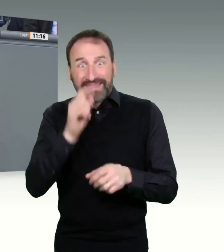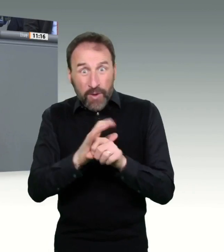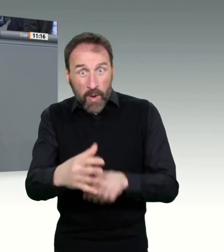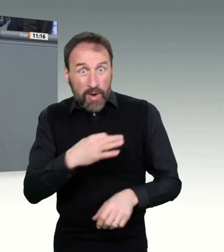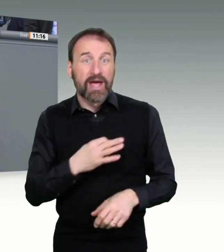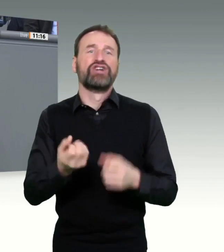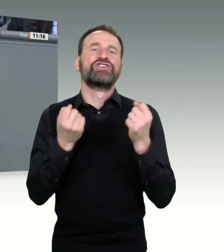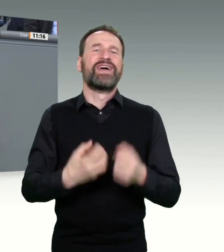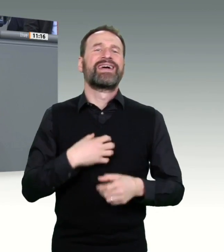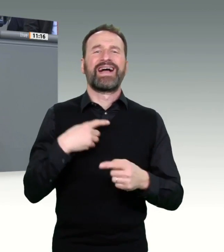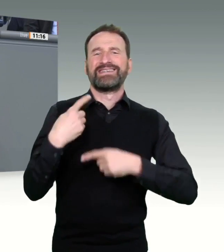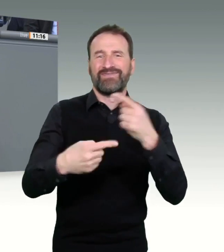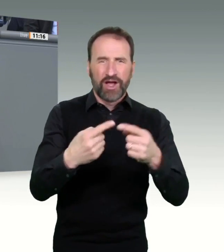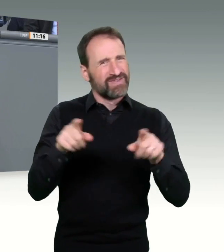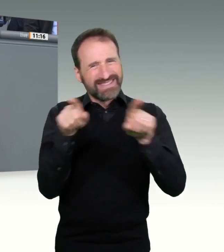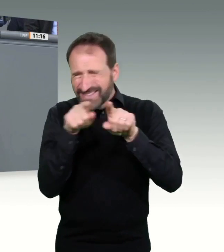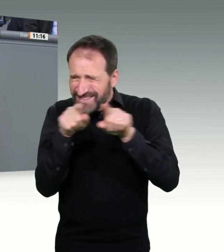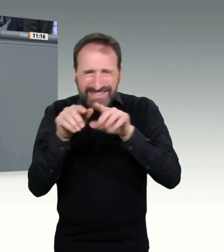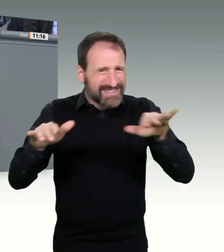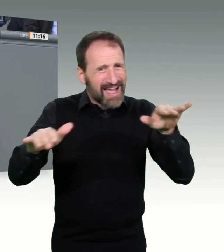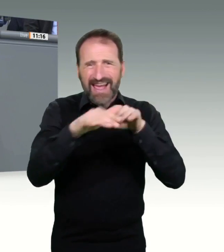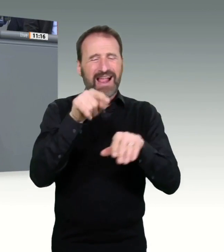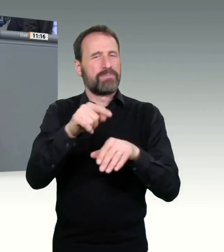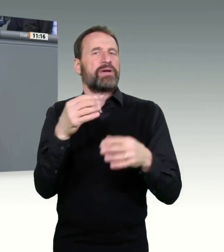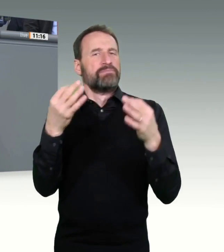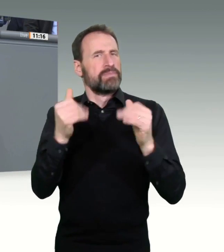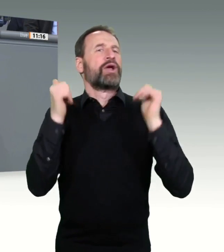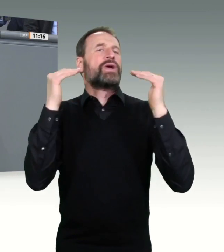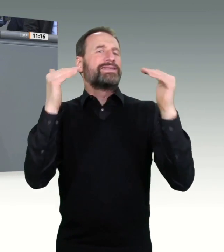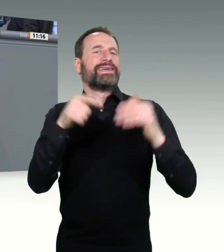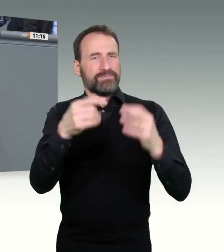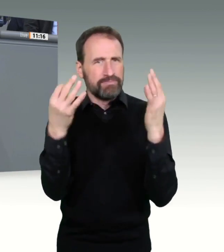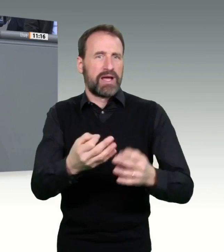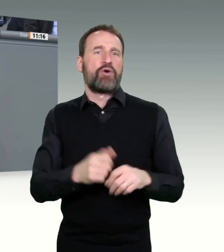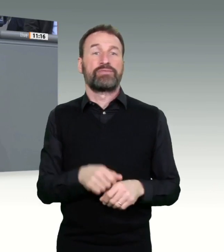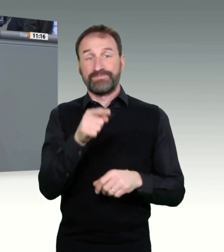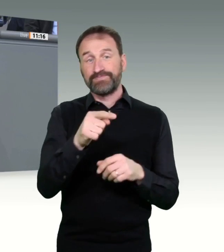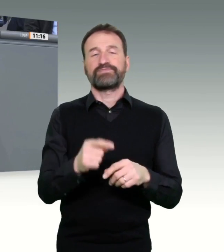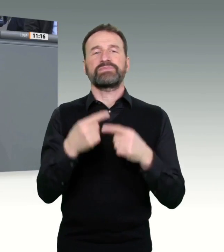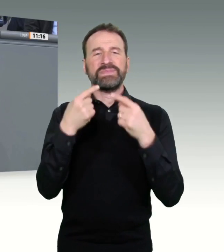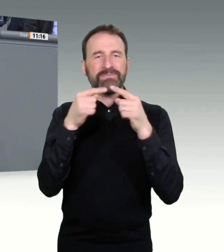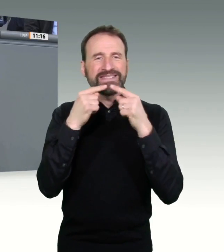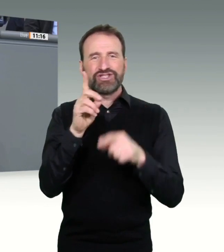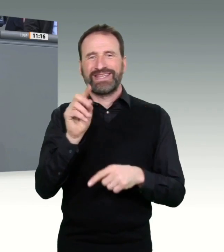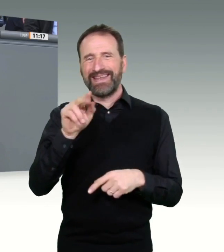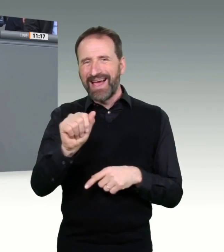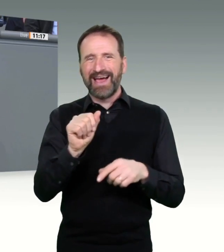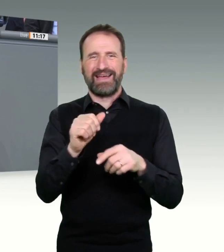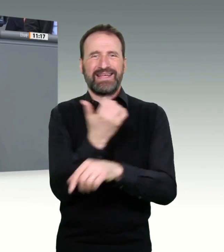Wir erwarten im zweiten Quartalstand heute, und das ist noch ohne die zu erwarteten Zulassungen von Johnson & Johnson und Curvac, über